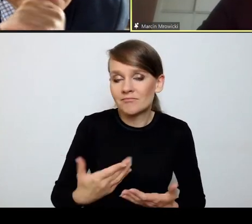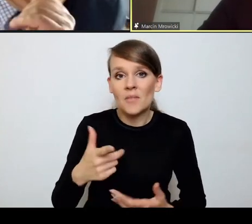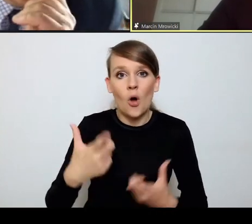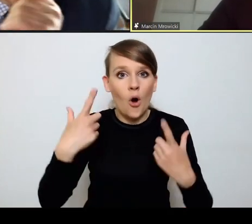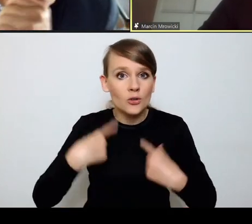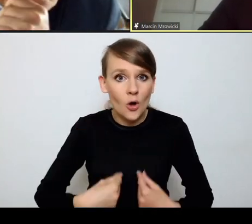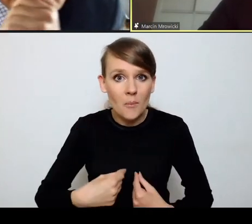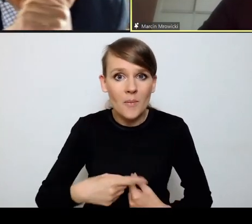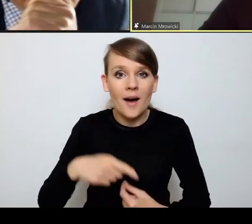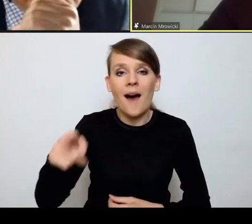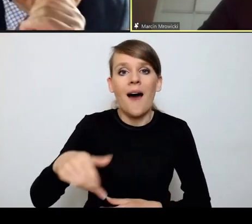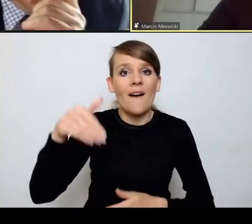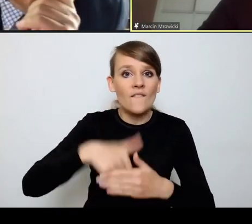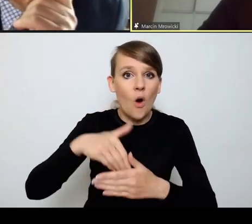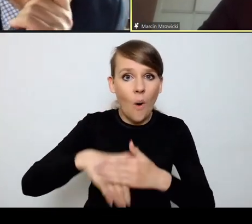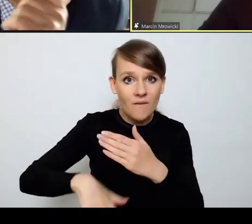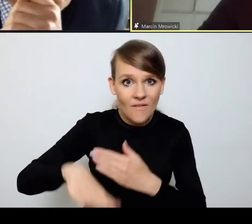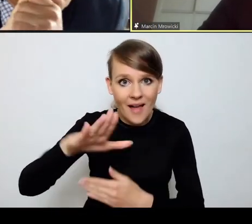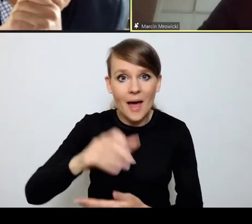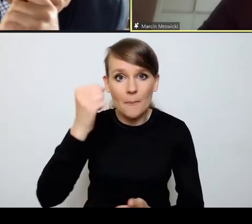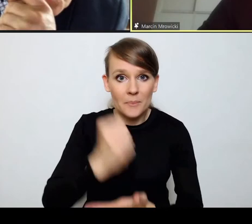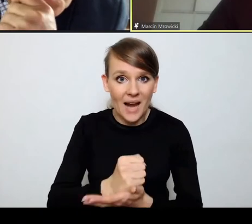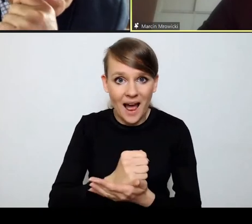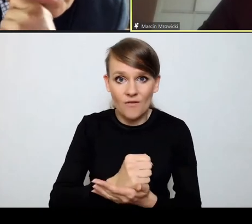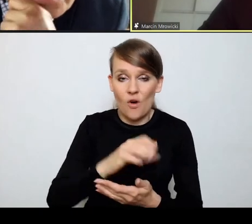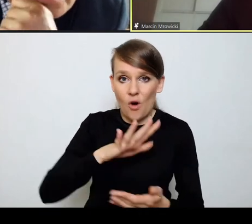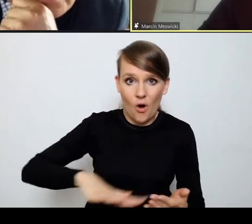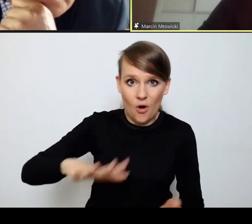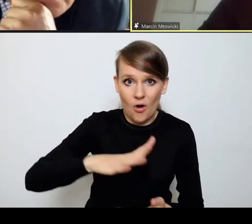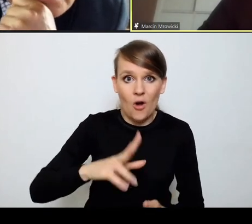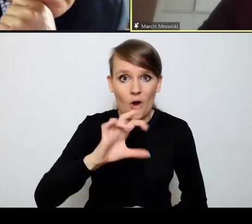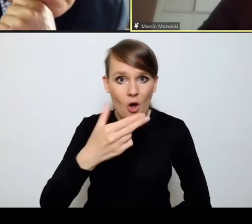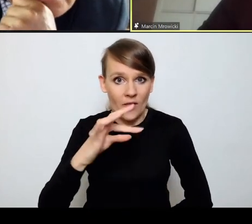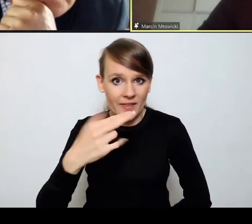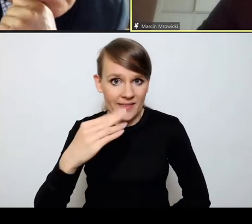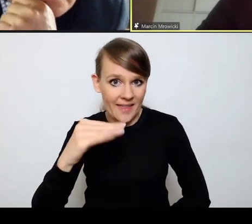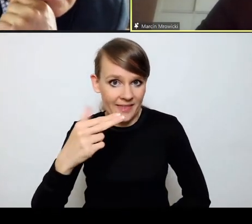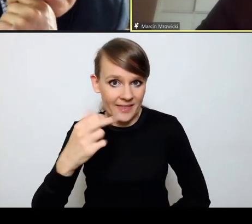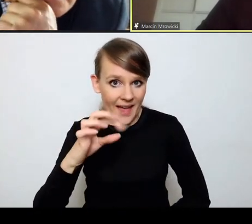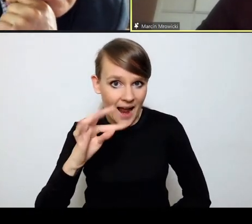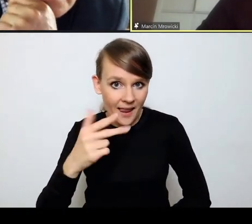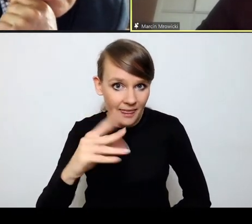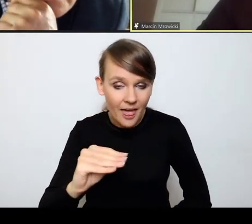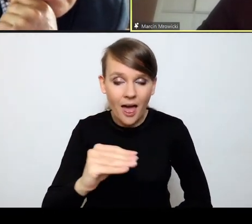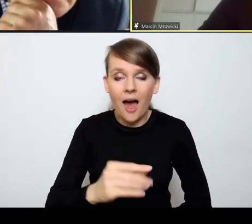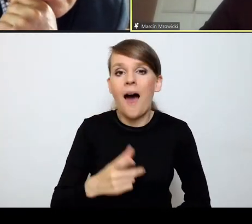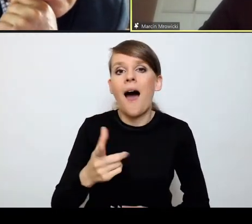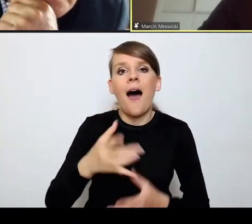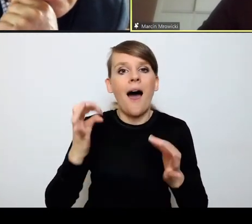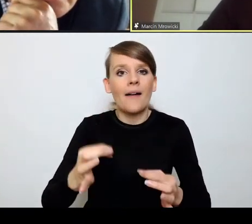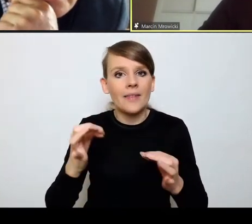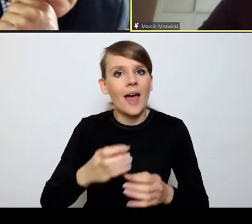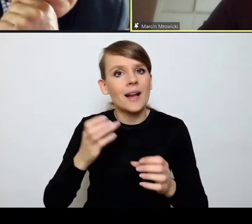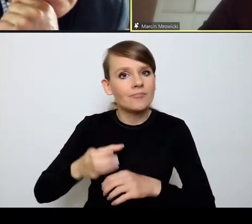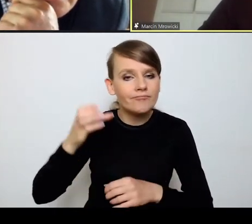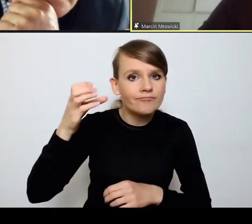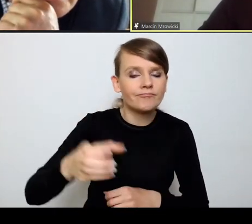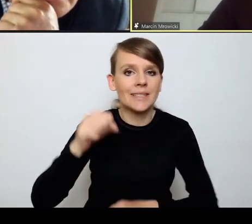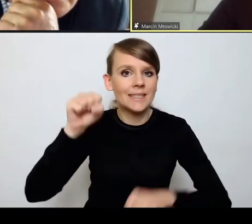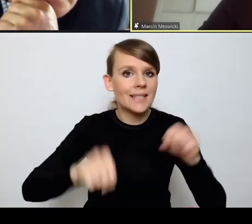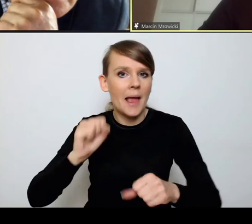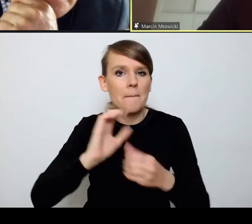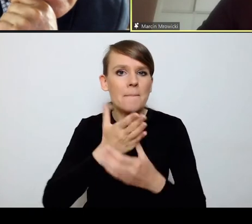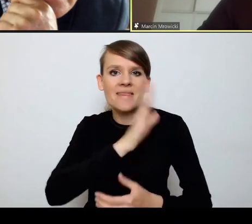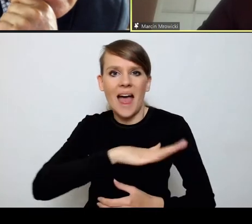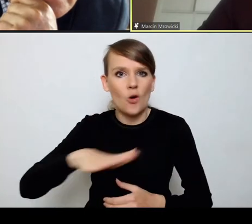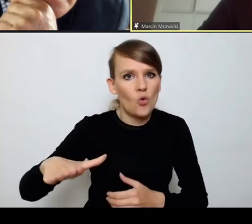która wychowana w prawie kontynentalnym, która nagle staje po stronie sędziego Międzynarodowego